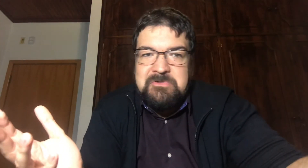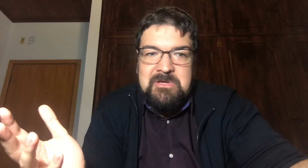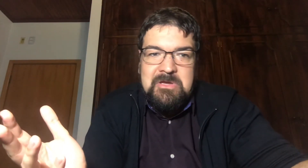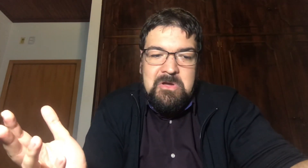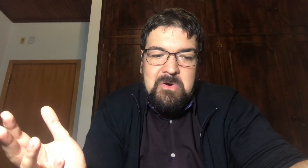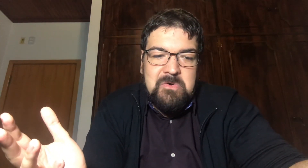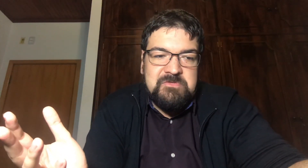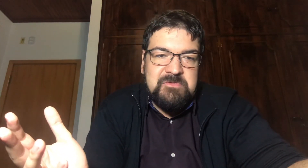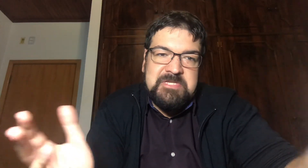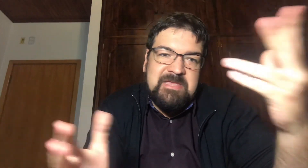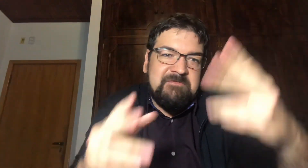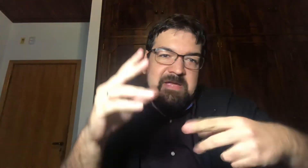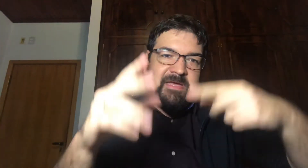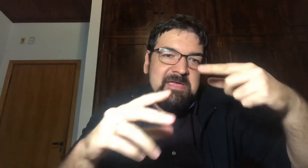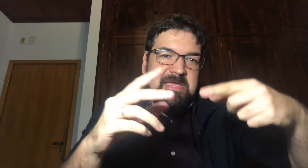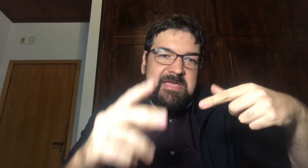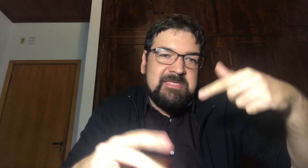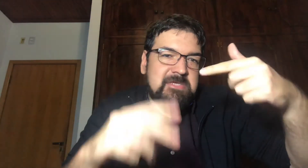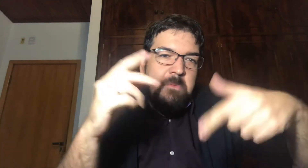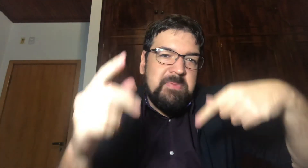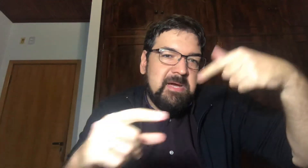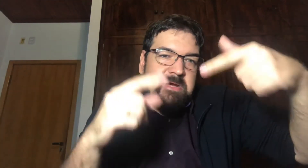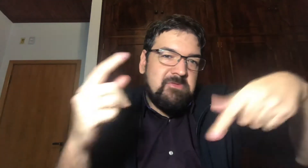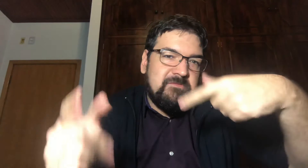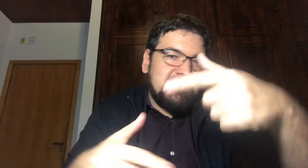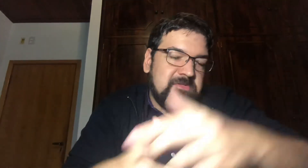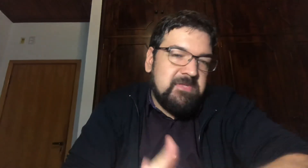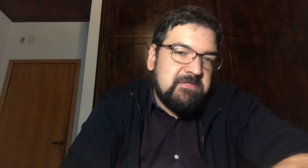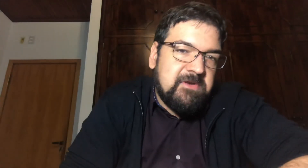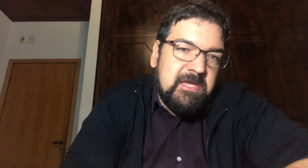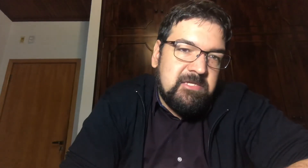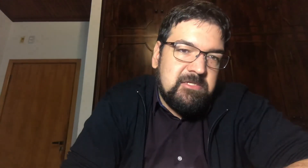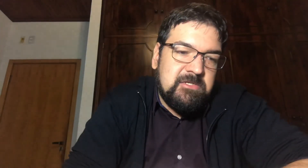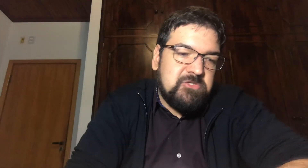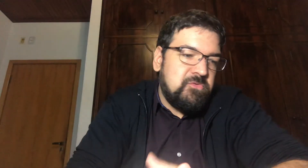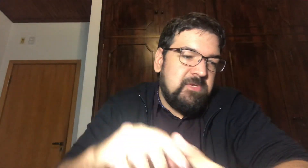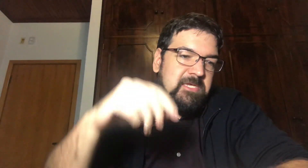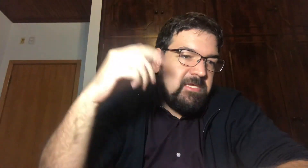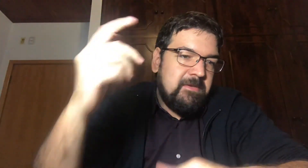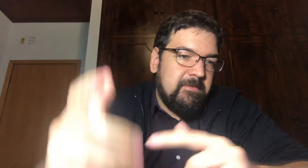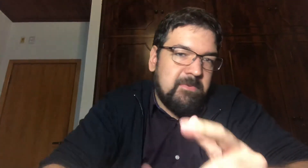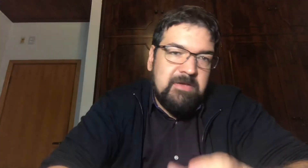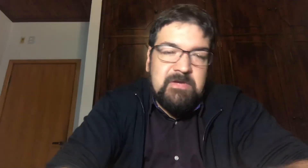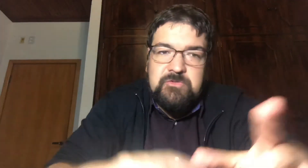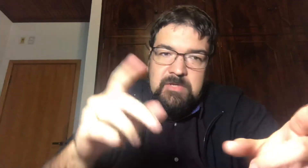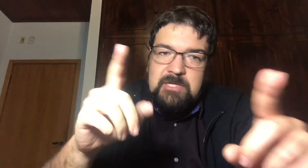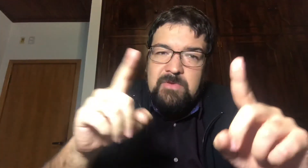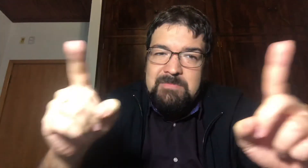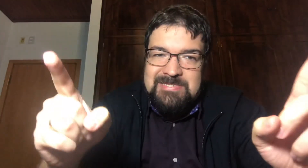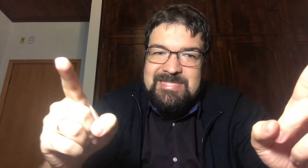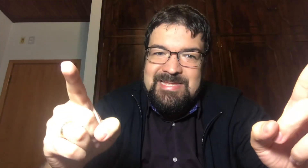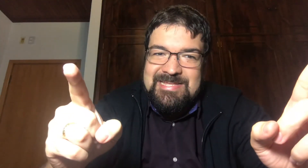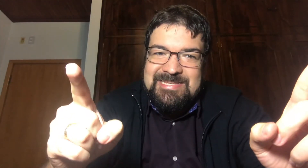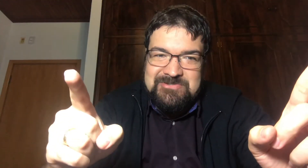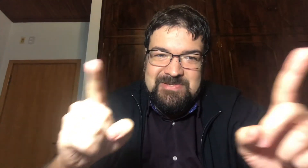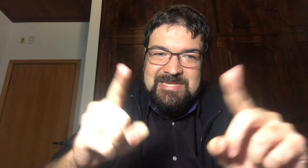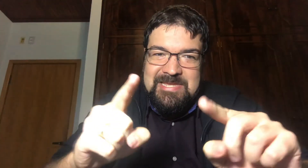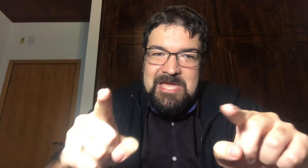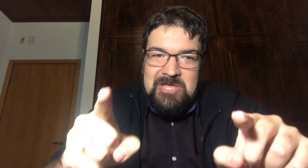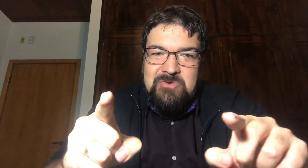Ou se você Quer ficar Escalpiando Fazendo Day trade Swing Por aí vai Swing Não é besteira Até swing No